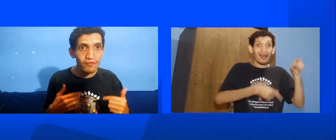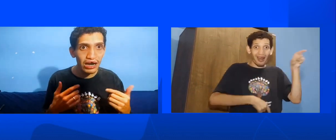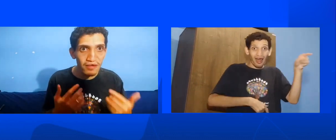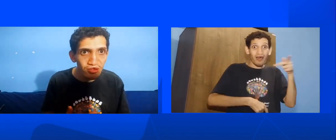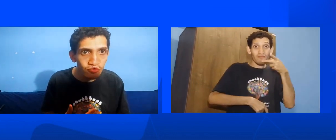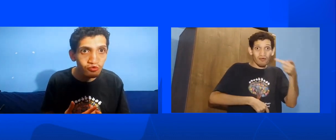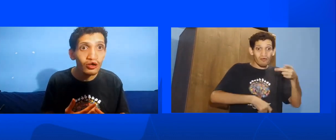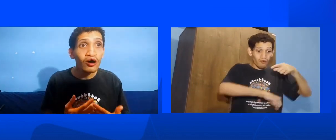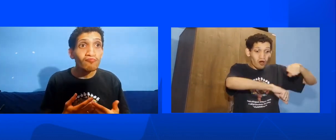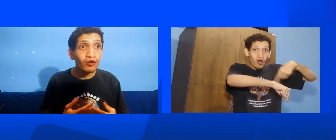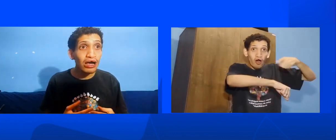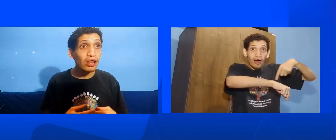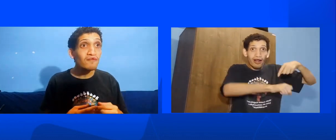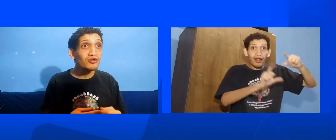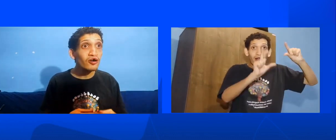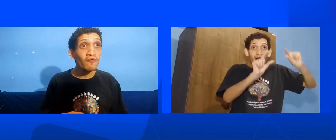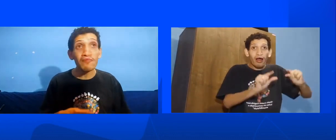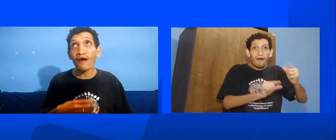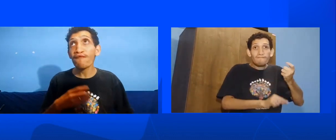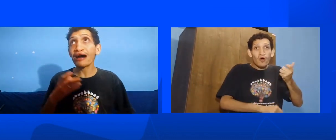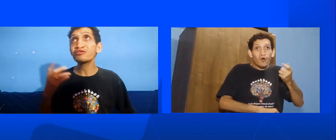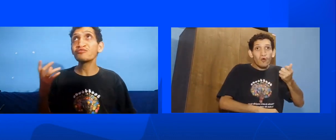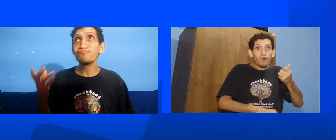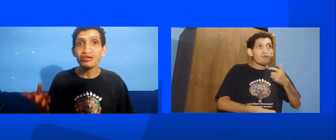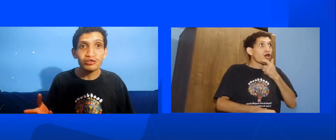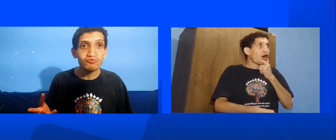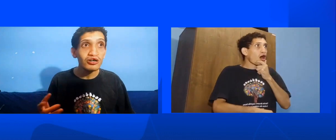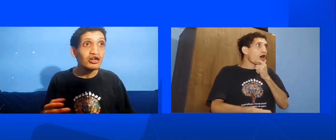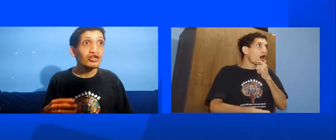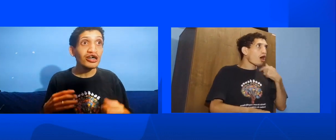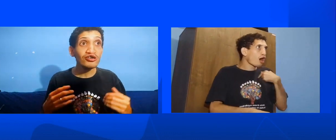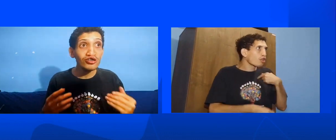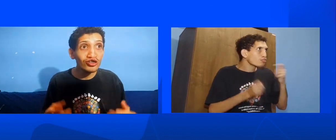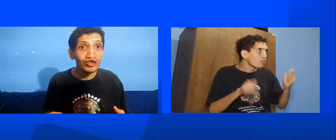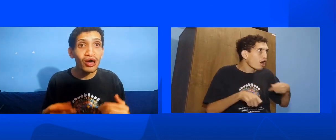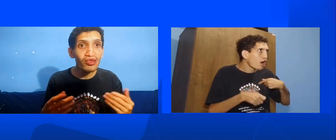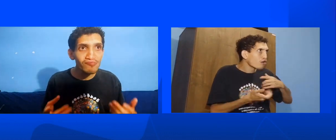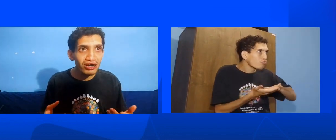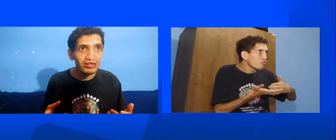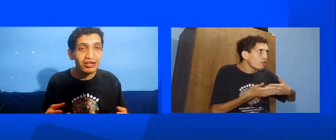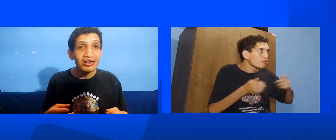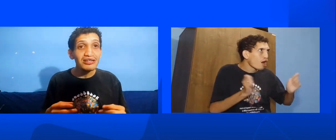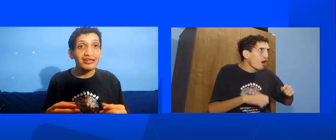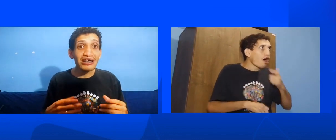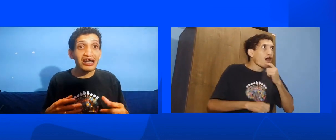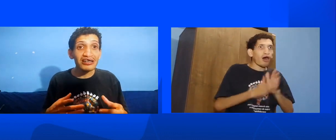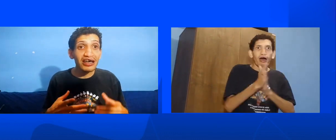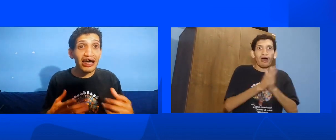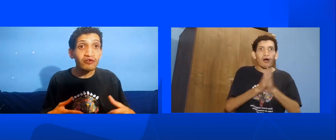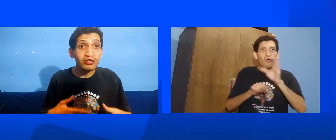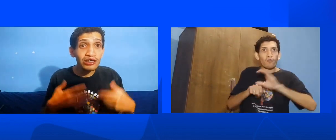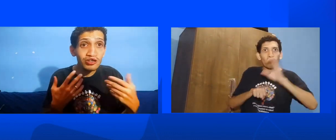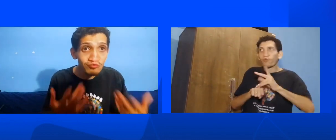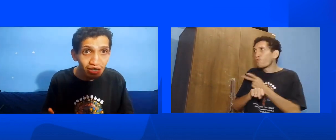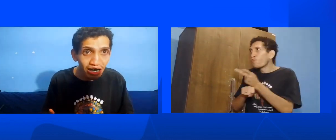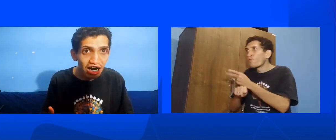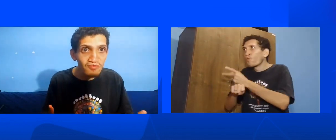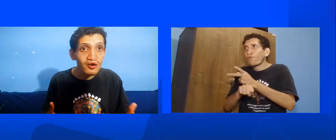atrás disso Porque elas viram Uma base de emprego E exigiam Libras E aí elas Eram certiadas